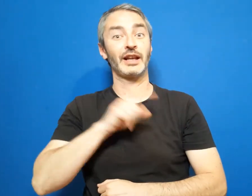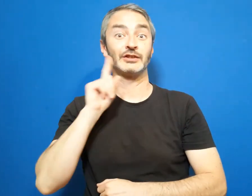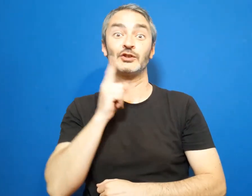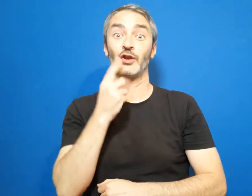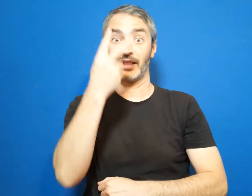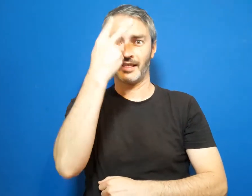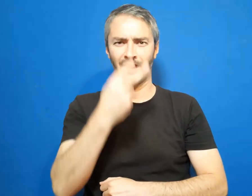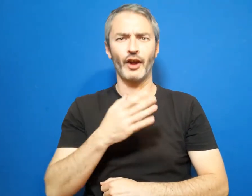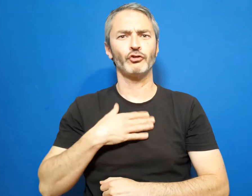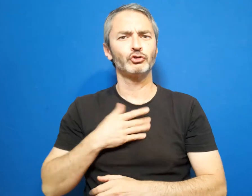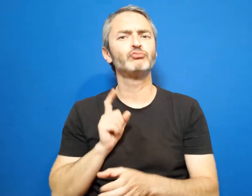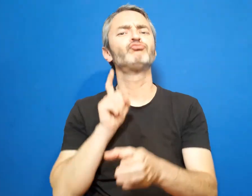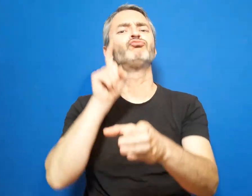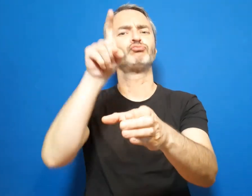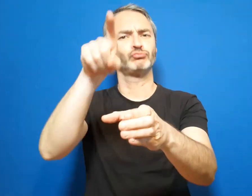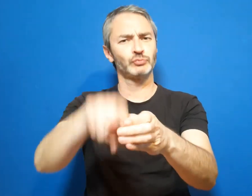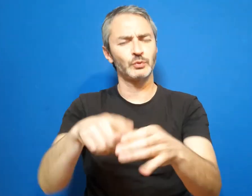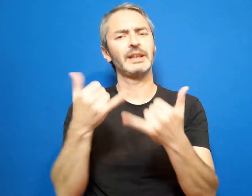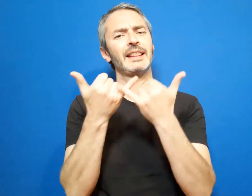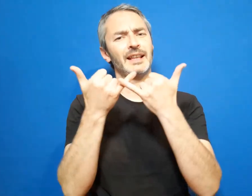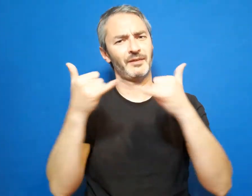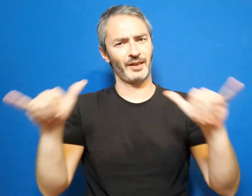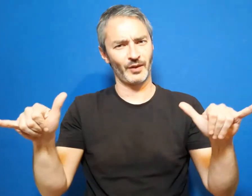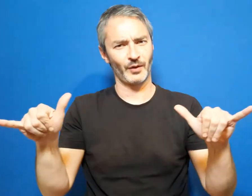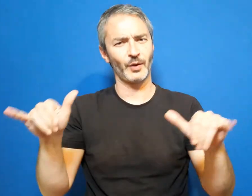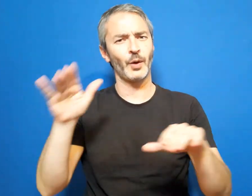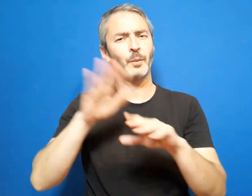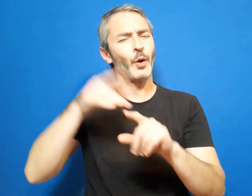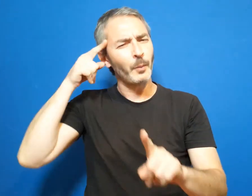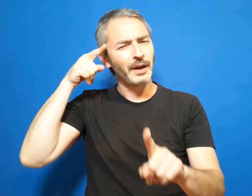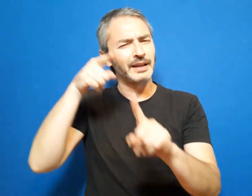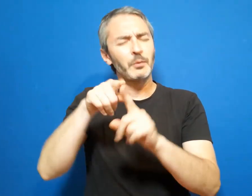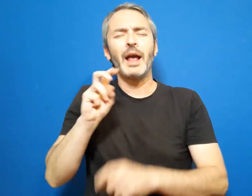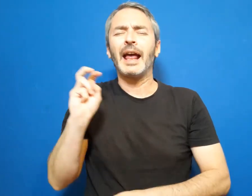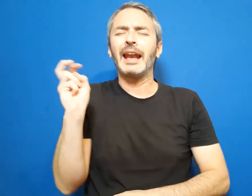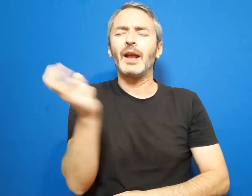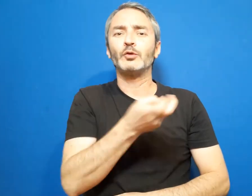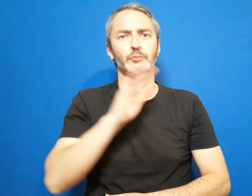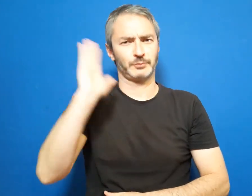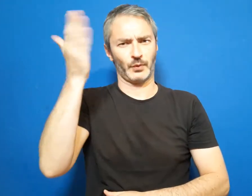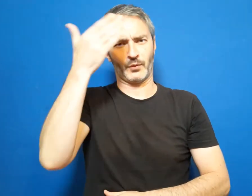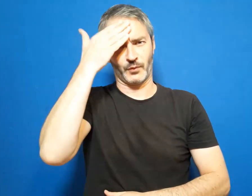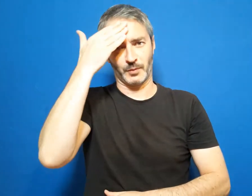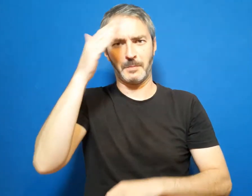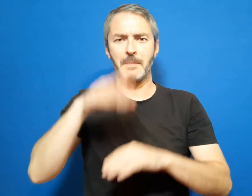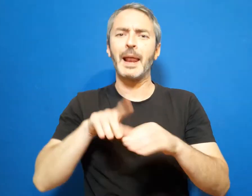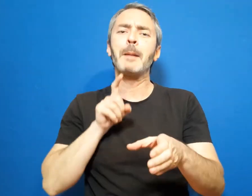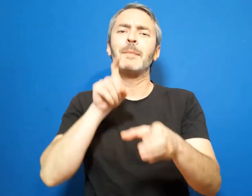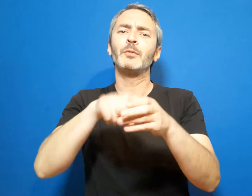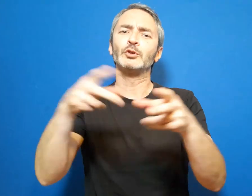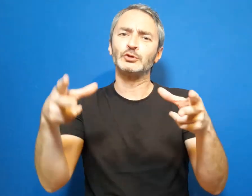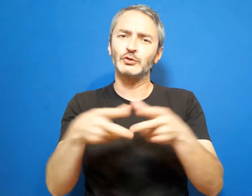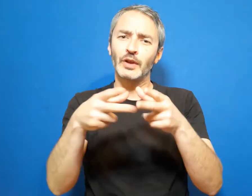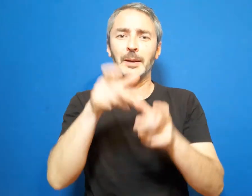nos sumamos a la celebración por un recurso fundamental para la participación social de las personas